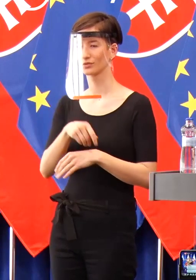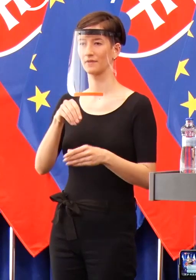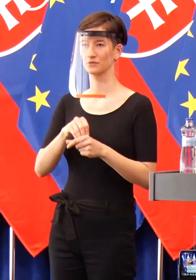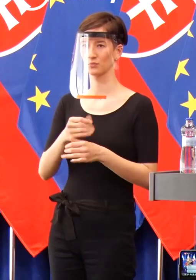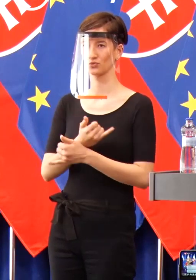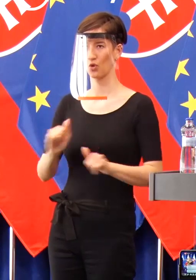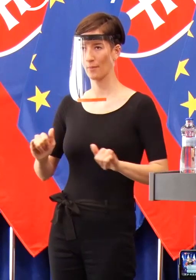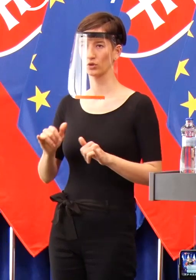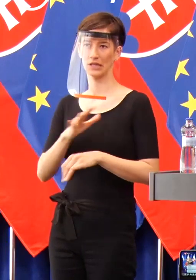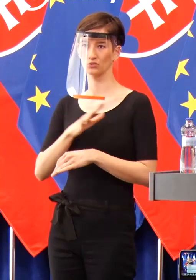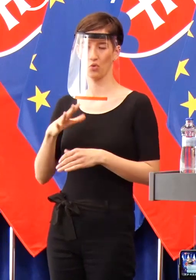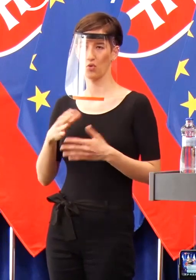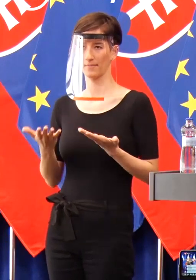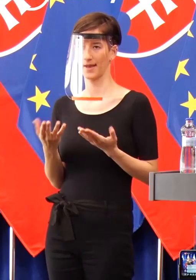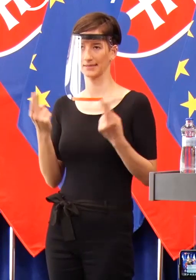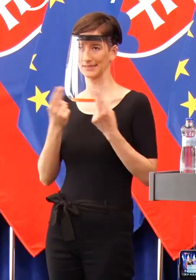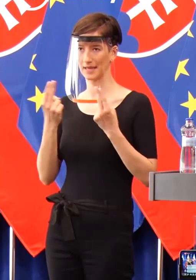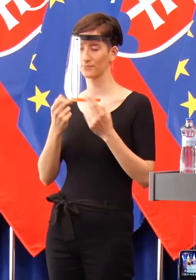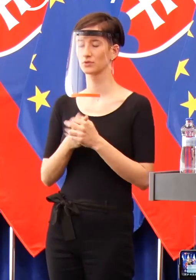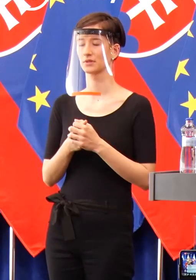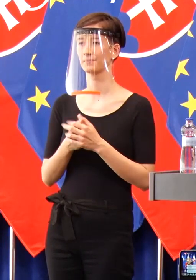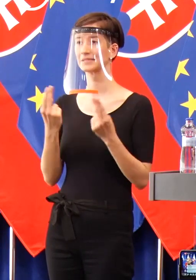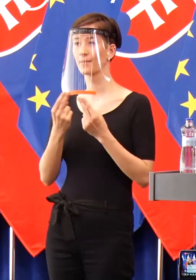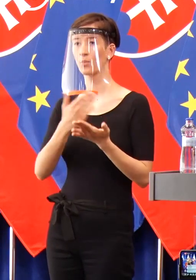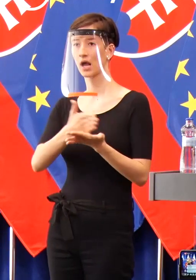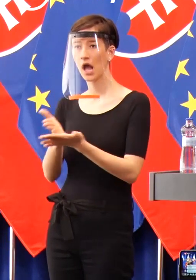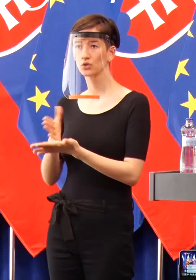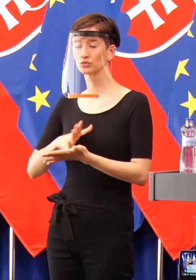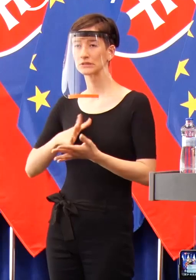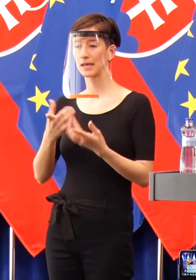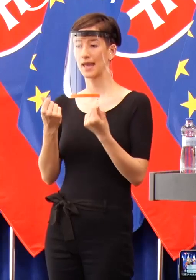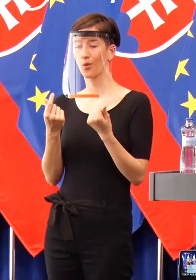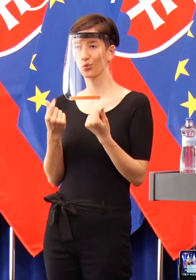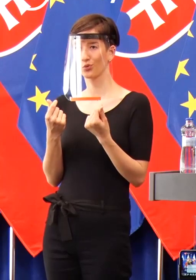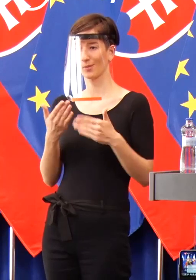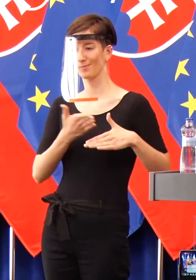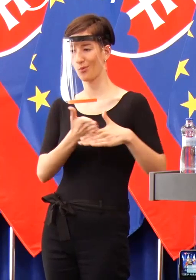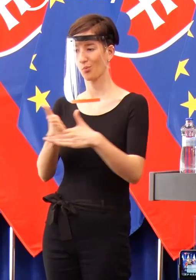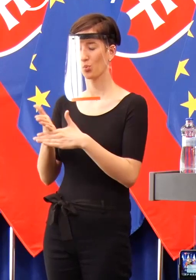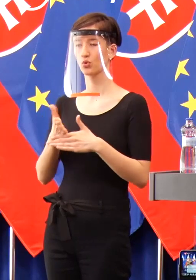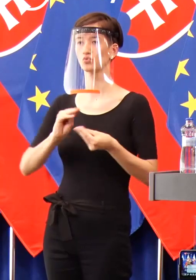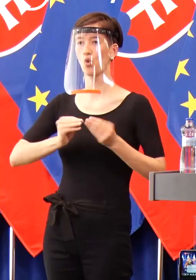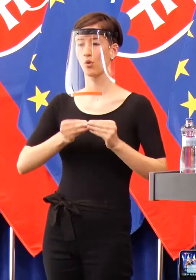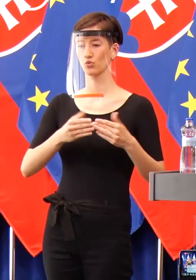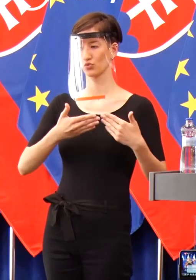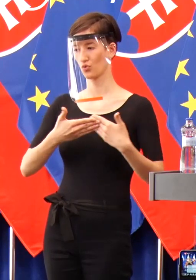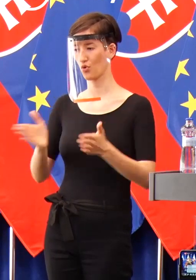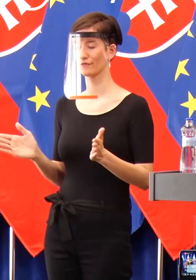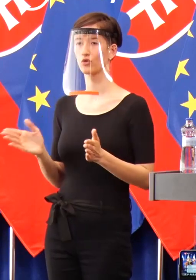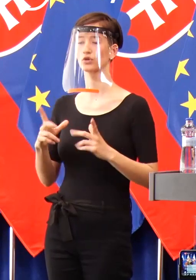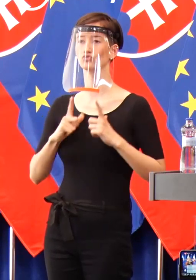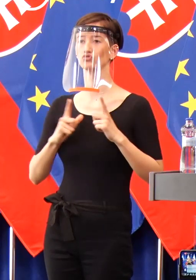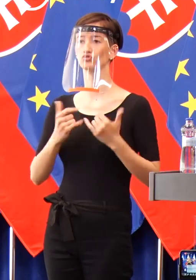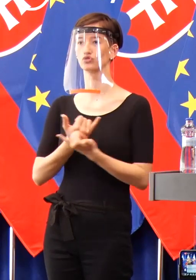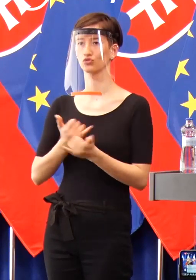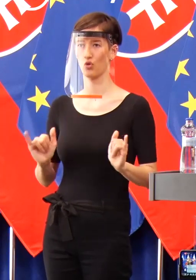Všetci by sme veľmi radi pomohli ekonomike dýchať a otvorili všetky obchody a žili si slobodne. Vy,